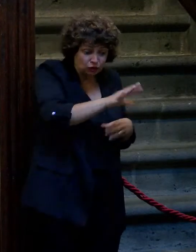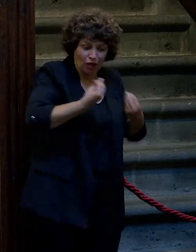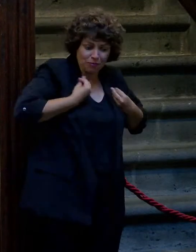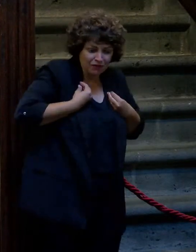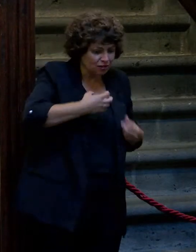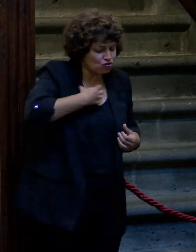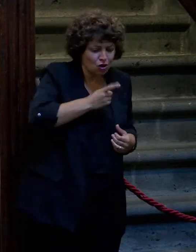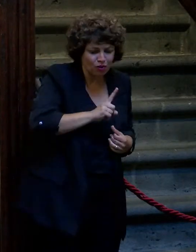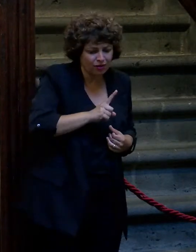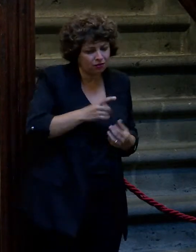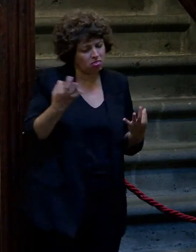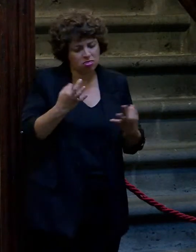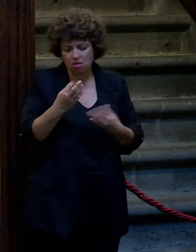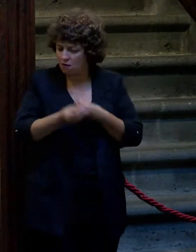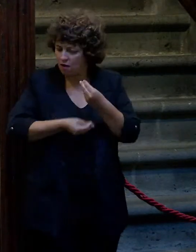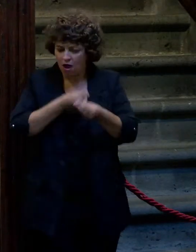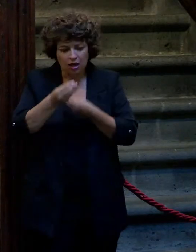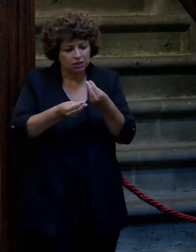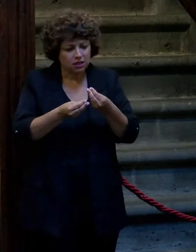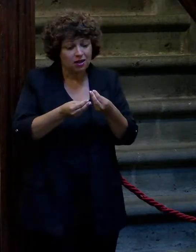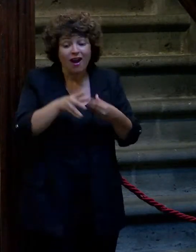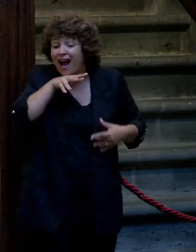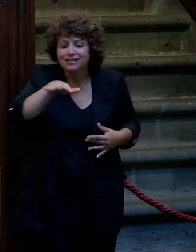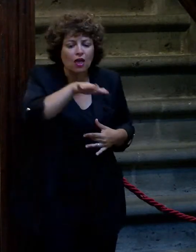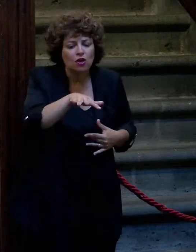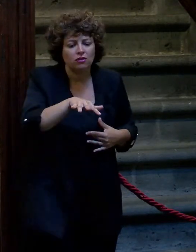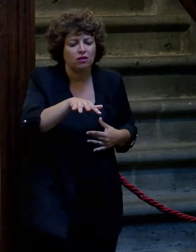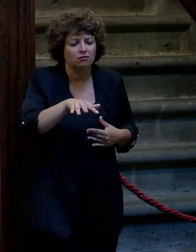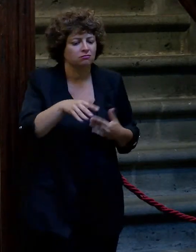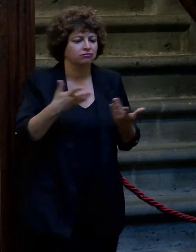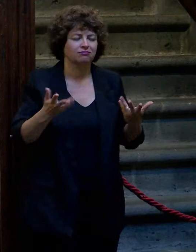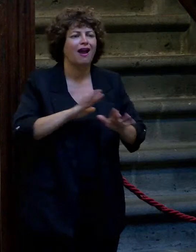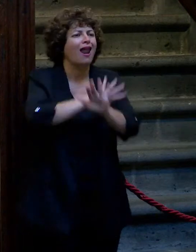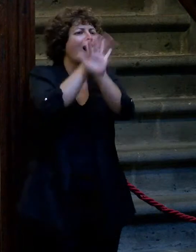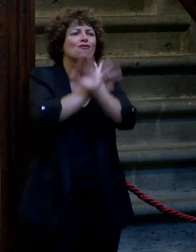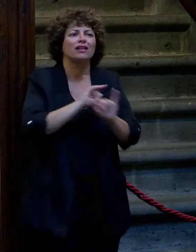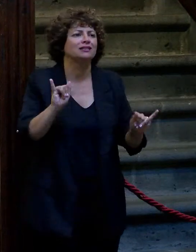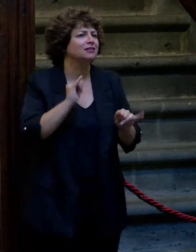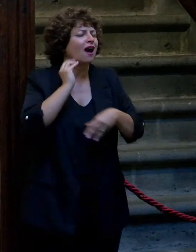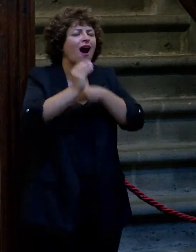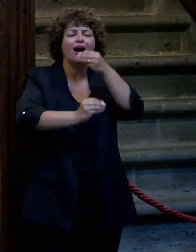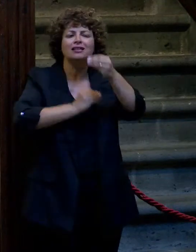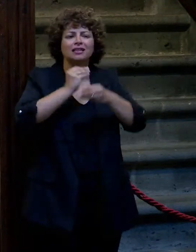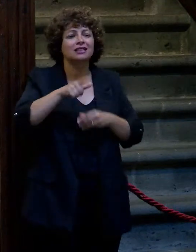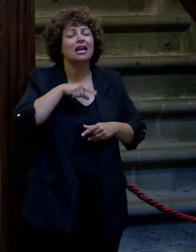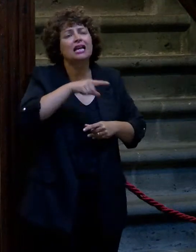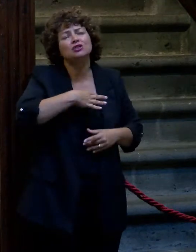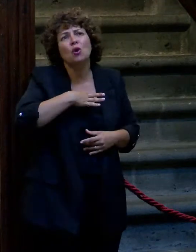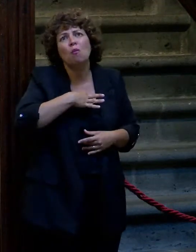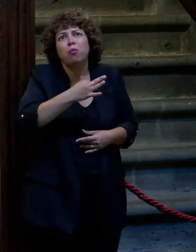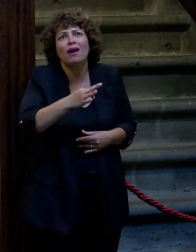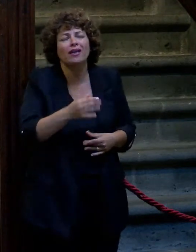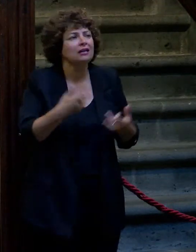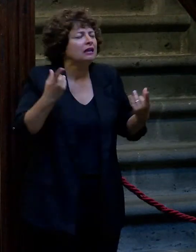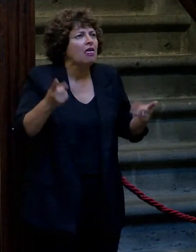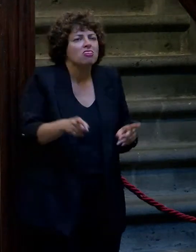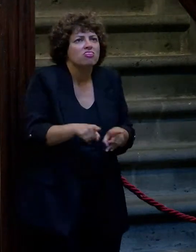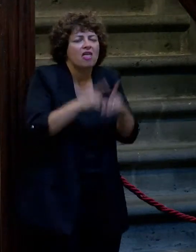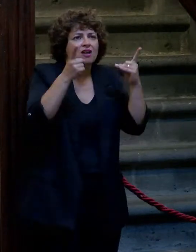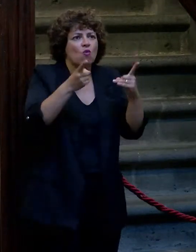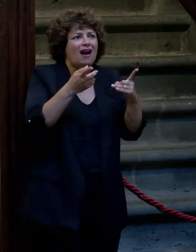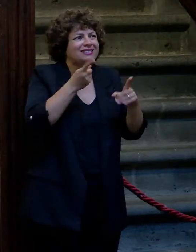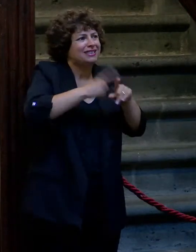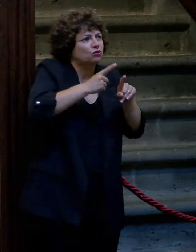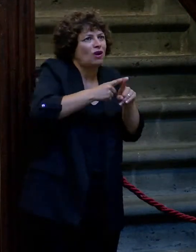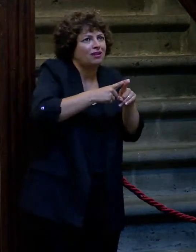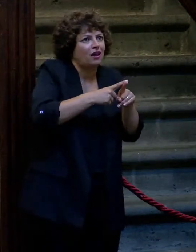el viaje es inevitable. ¿Hacia dónde? Hacia la felicidad. Hacia realizarte. Eso te puede pasar con la independencia de que tengas una sexualidad o